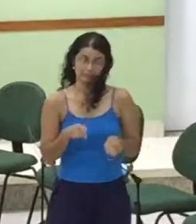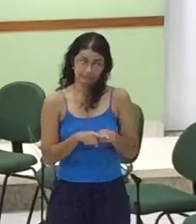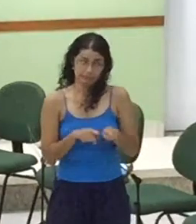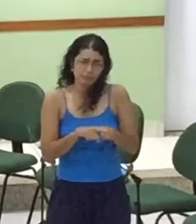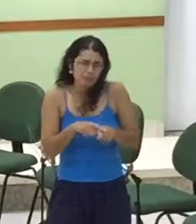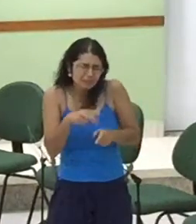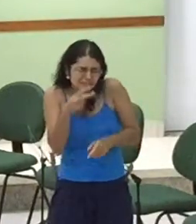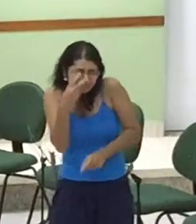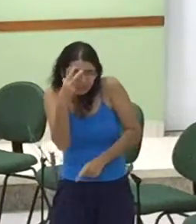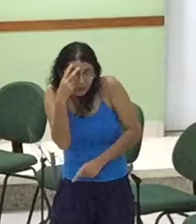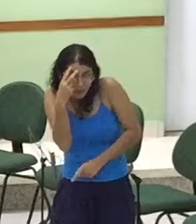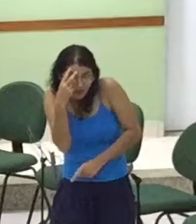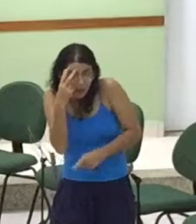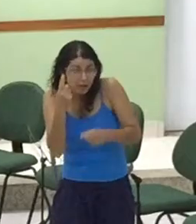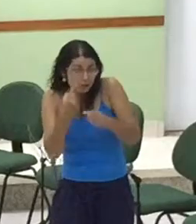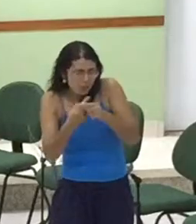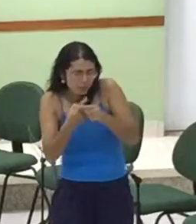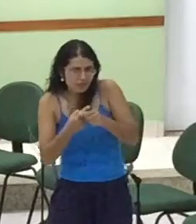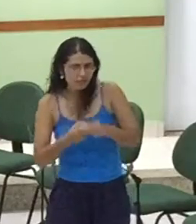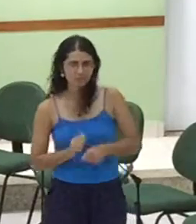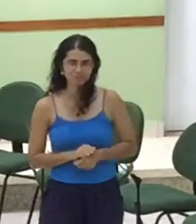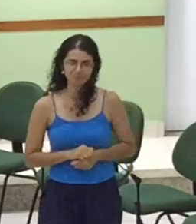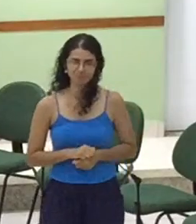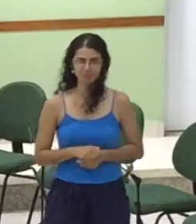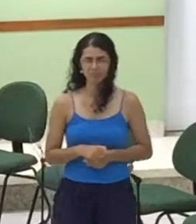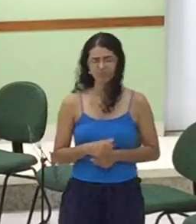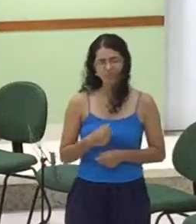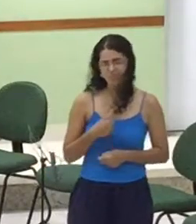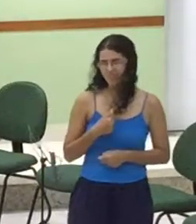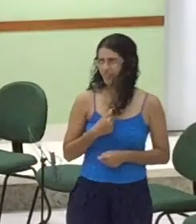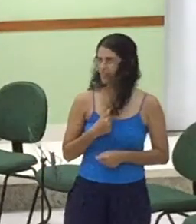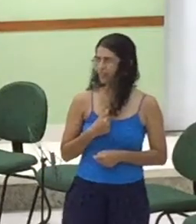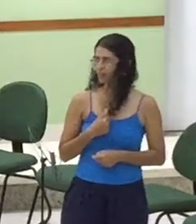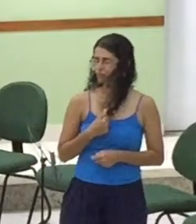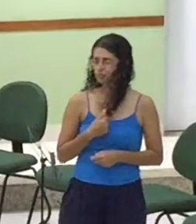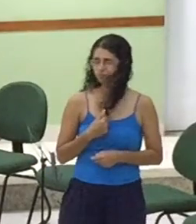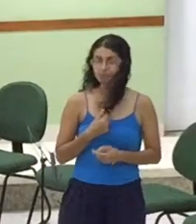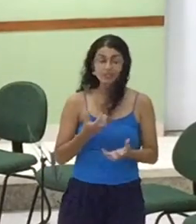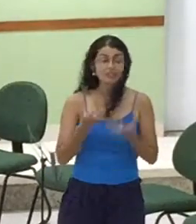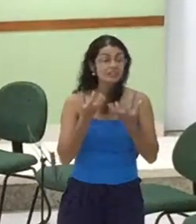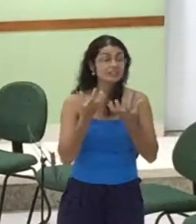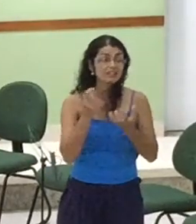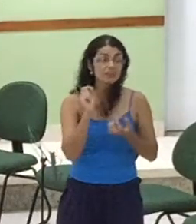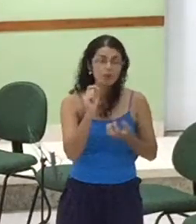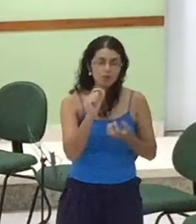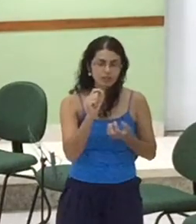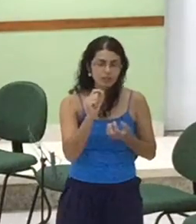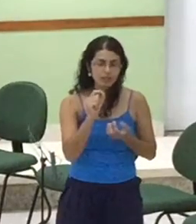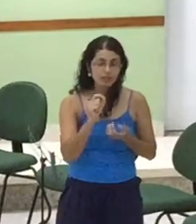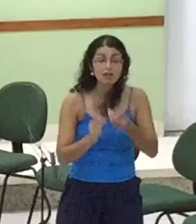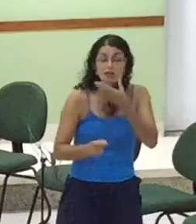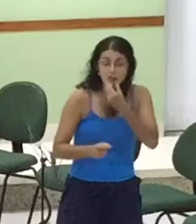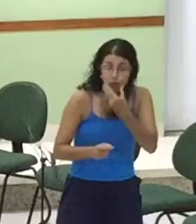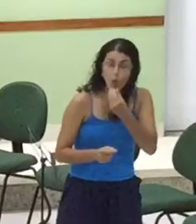ocasião Eu vim aqui através do Rio Esperando que um dia Mais para frente O homem Também vai ter o seu dia internacional